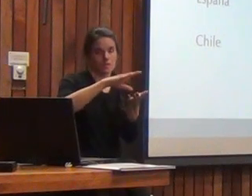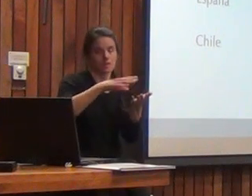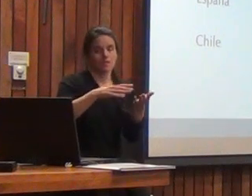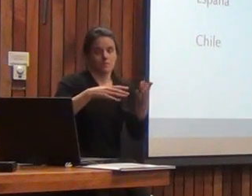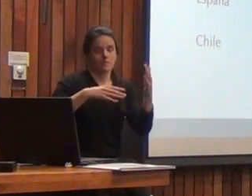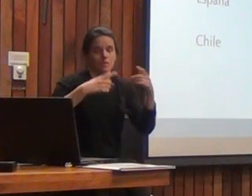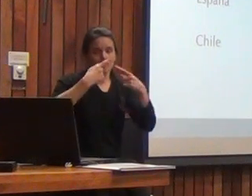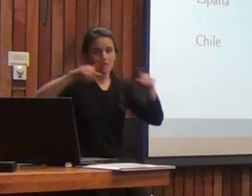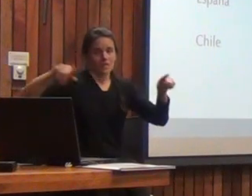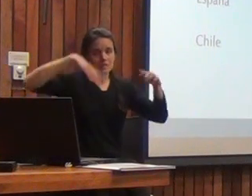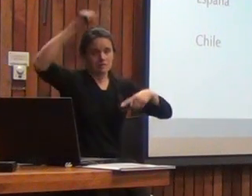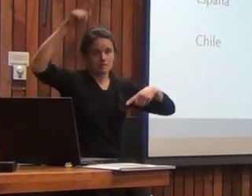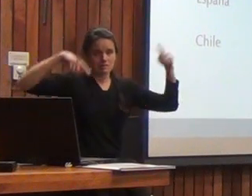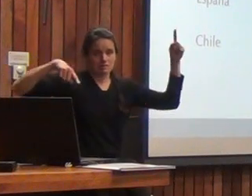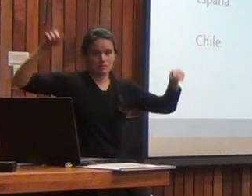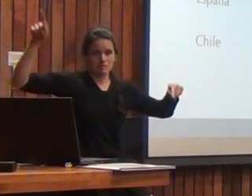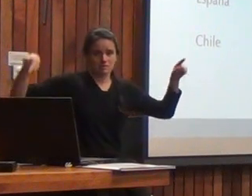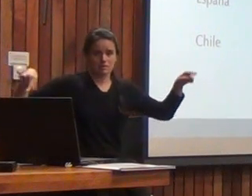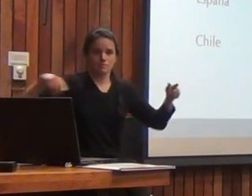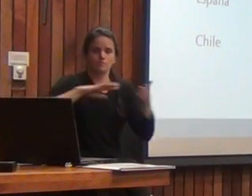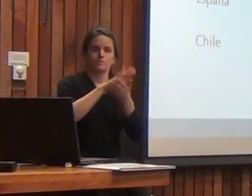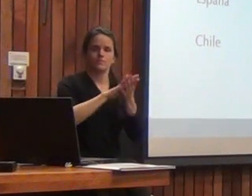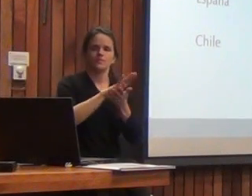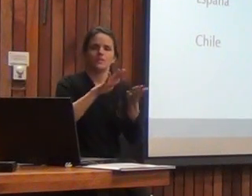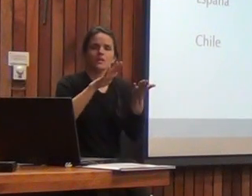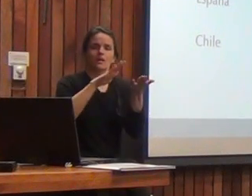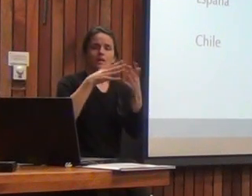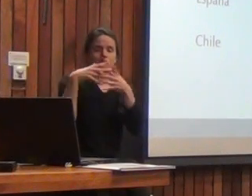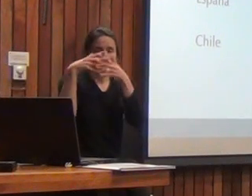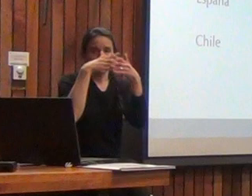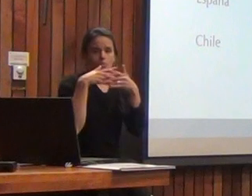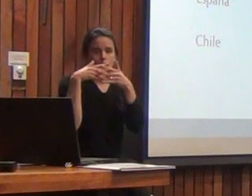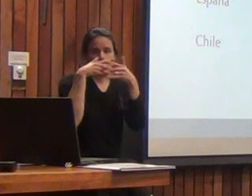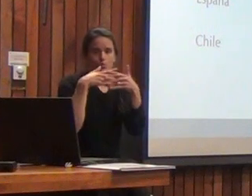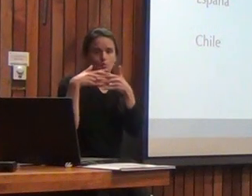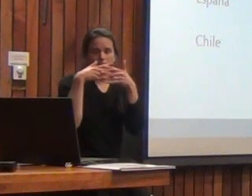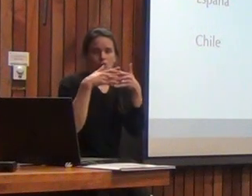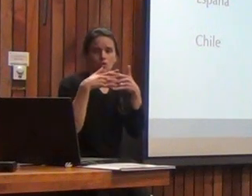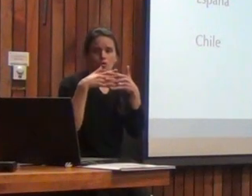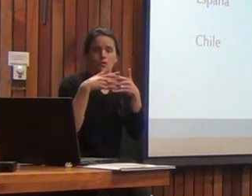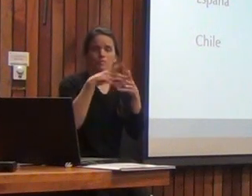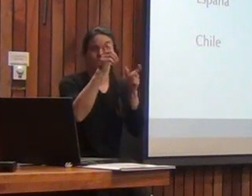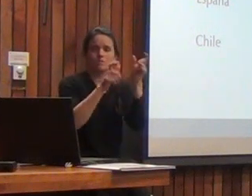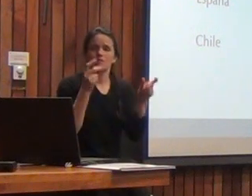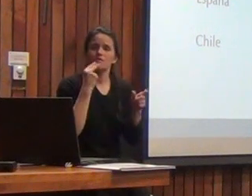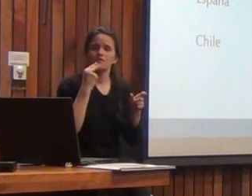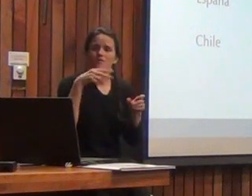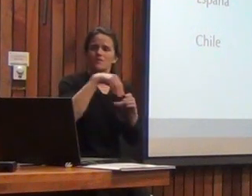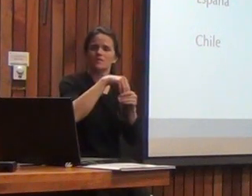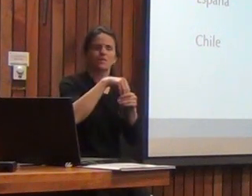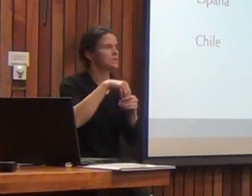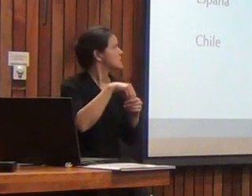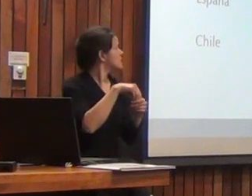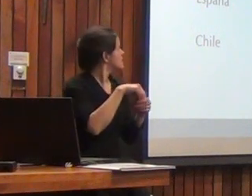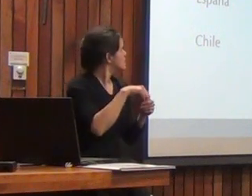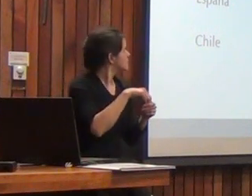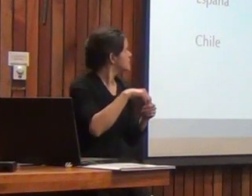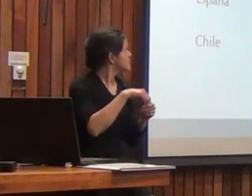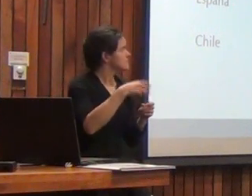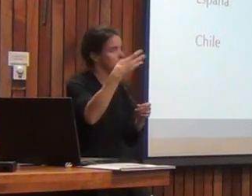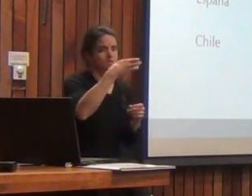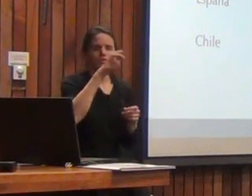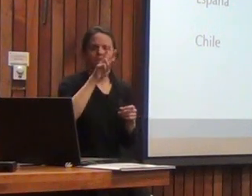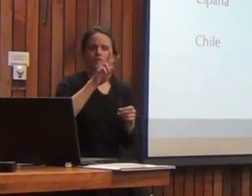hay harta diferencia si vemos el caso de Estados Unidos Estados Unidos tiene una población de 325 millones de personas